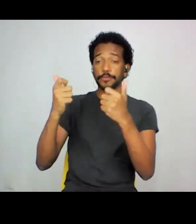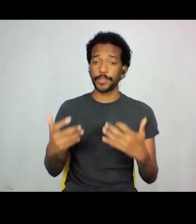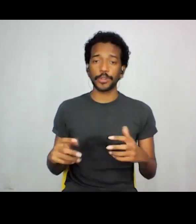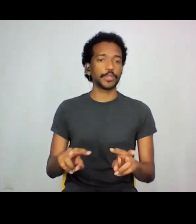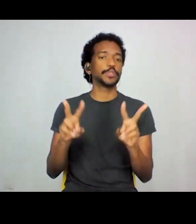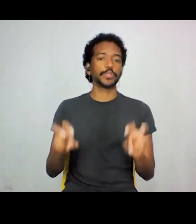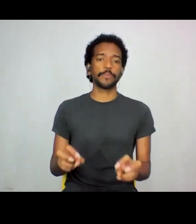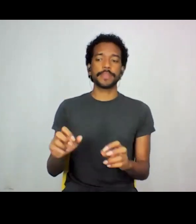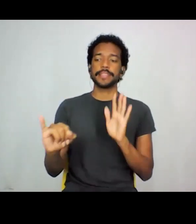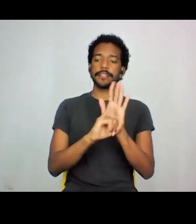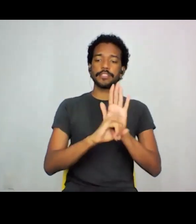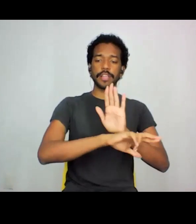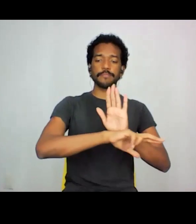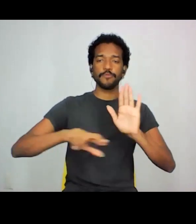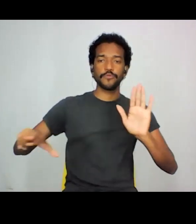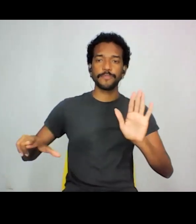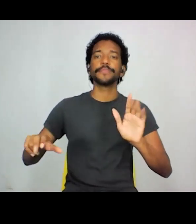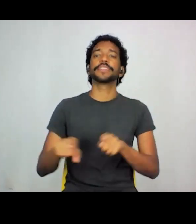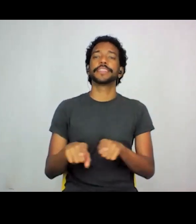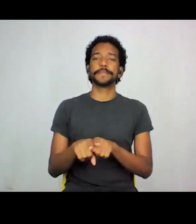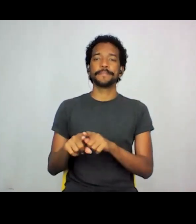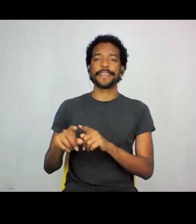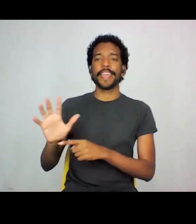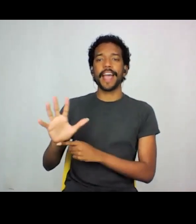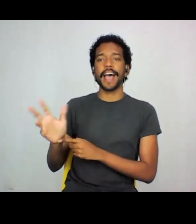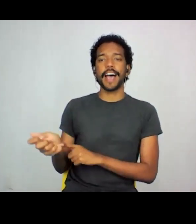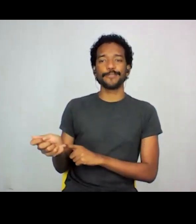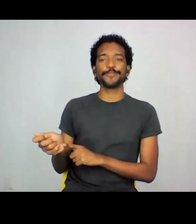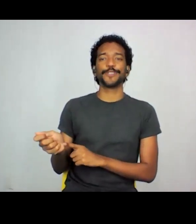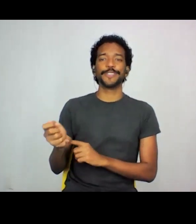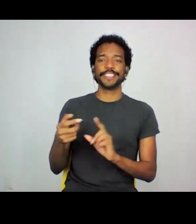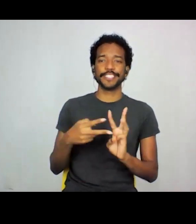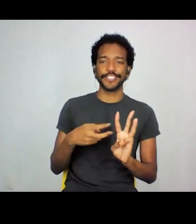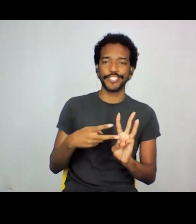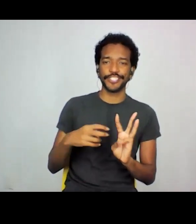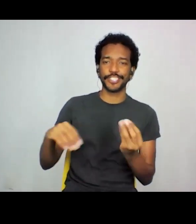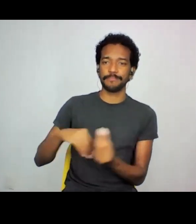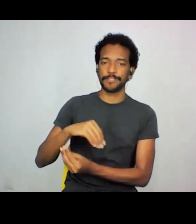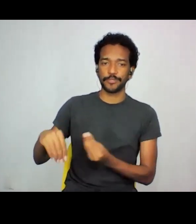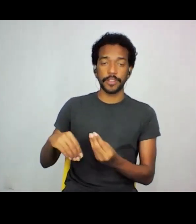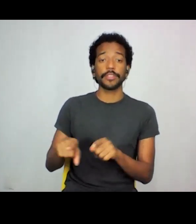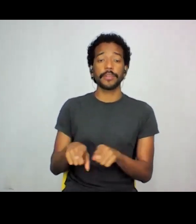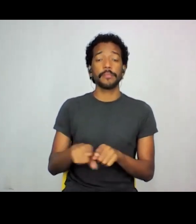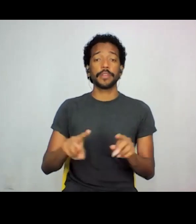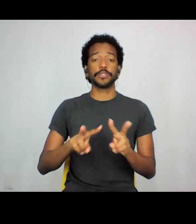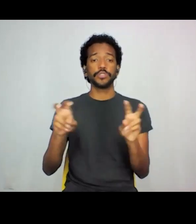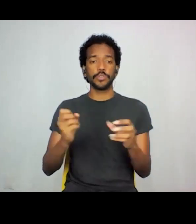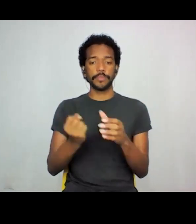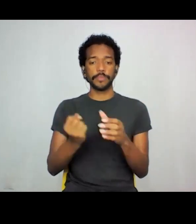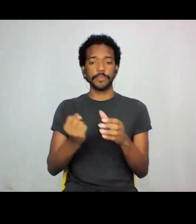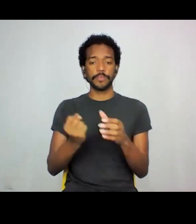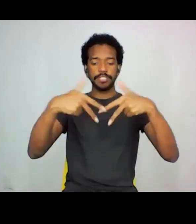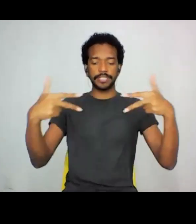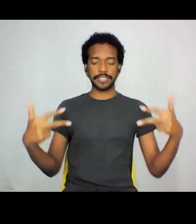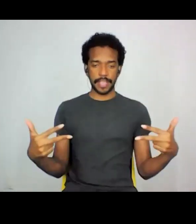múltiplas e afroindígenas e também o debate sobre etnicidade, o debate